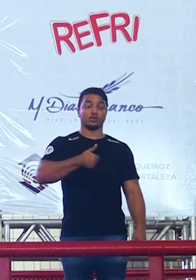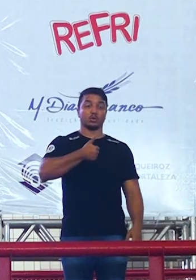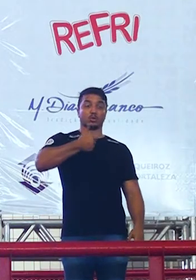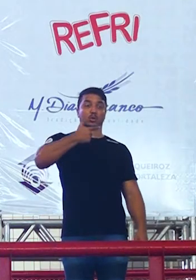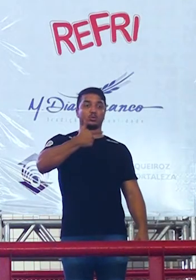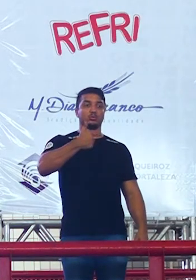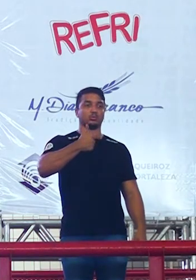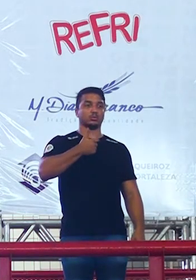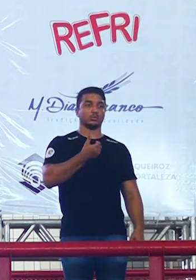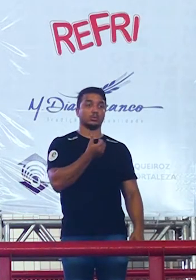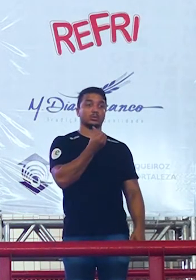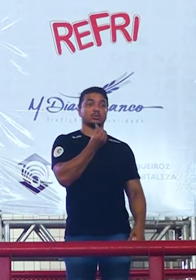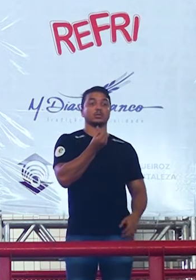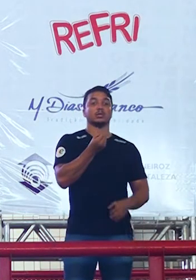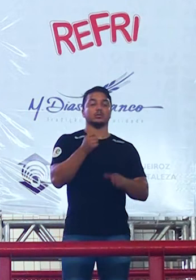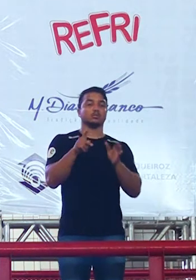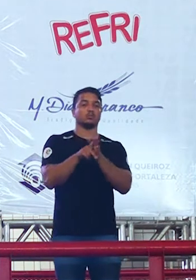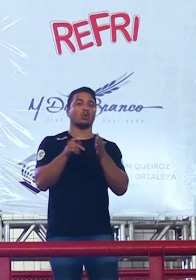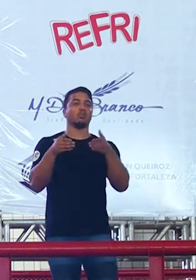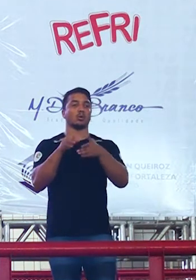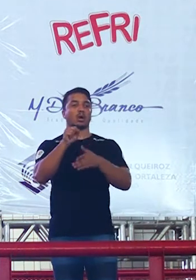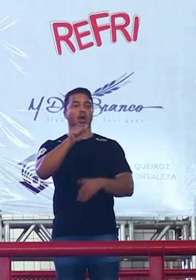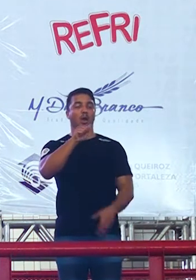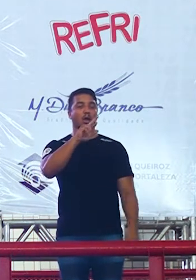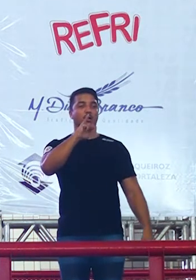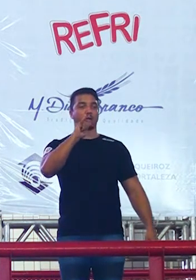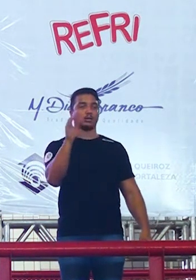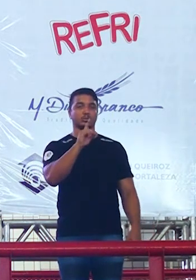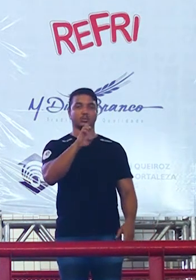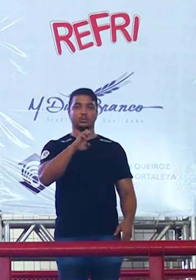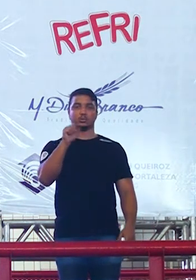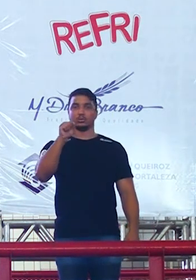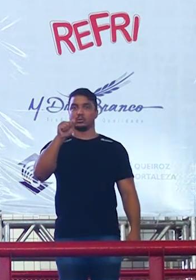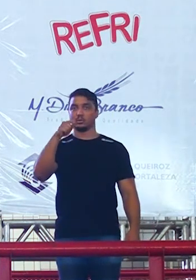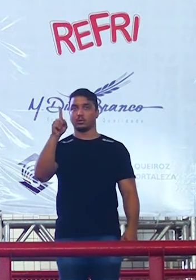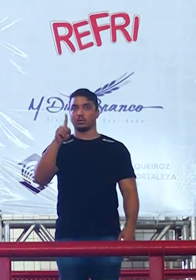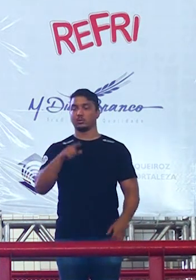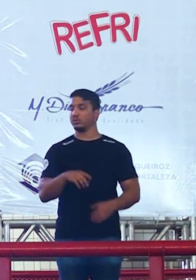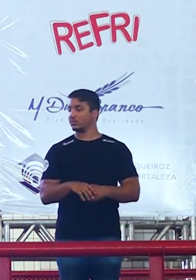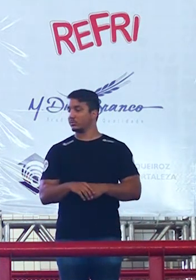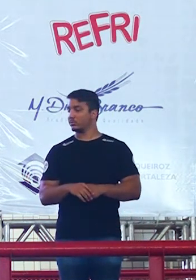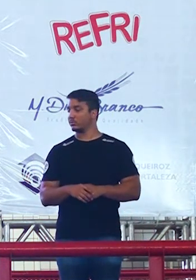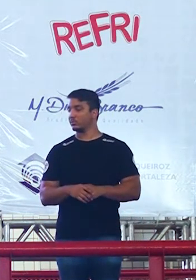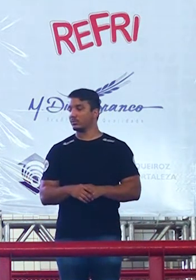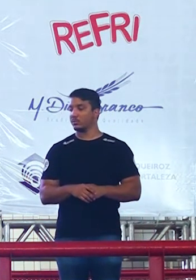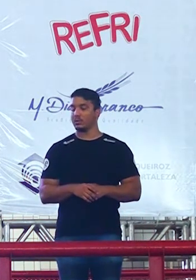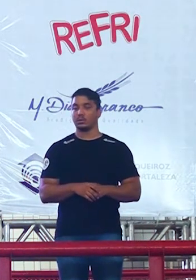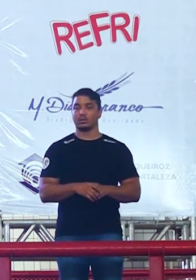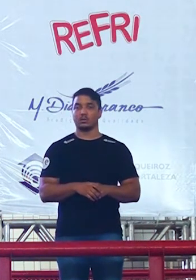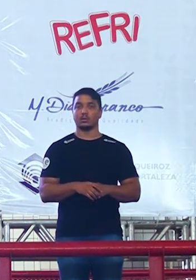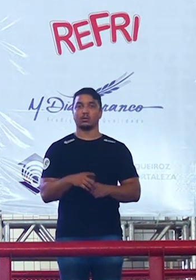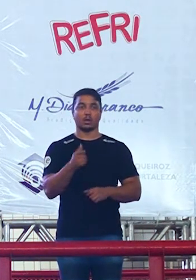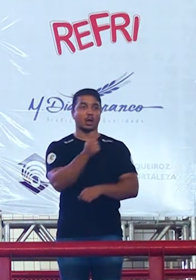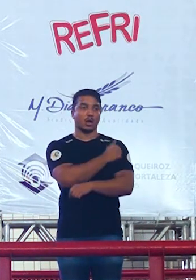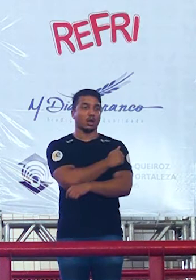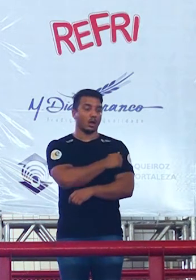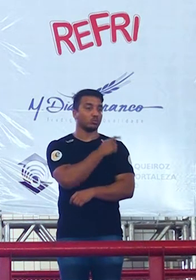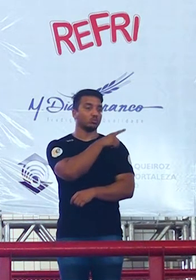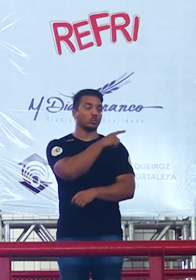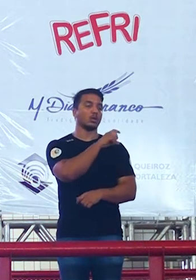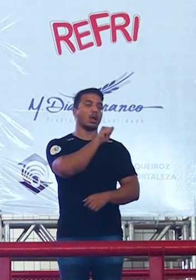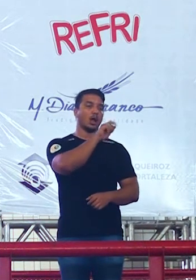6 foram do sistema Aridiçá esse carinha aqui ó ele era do Aridi